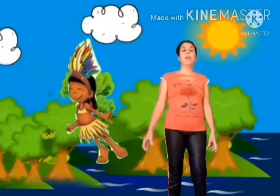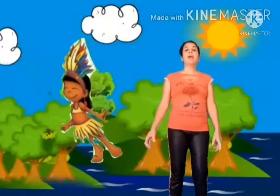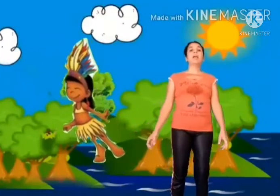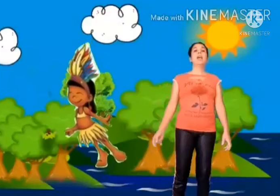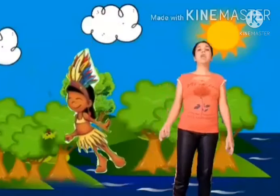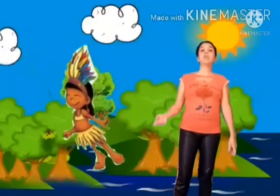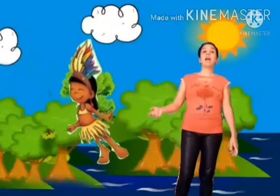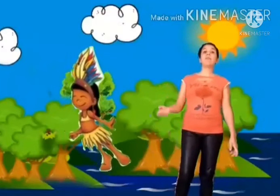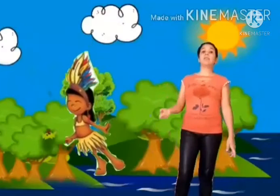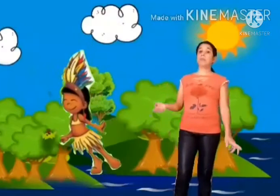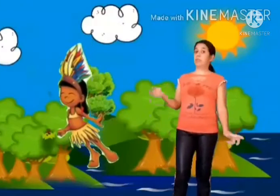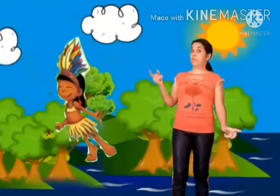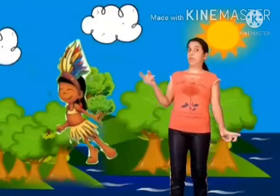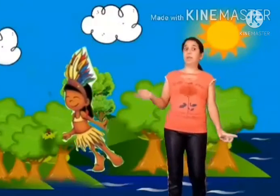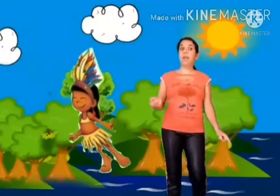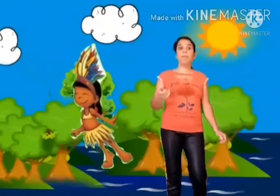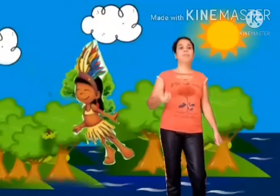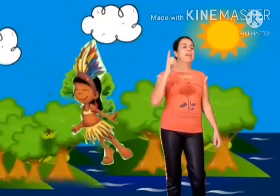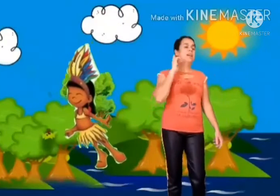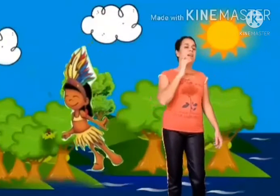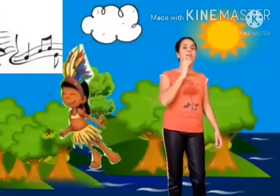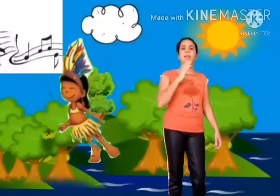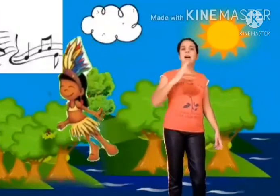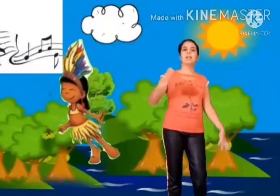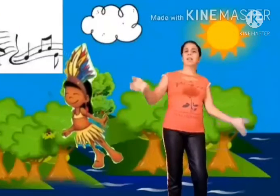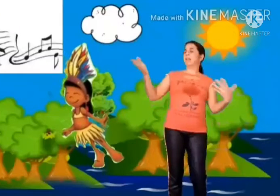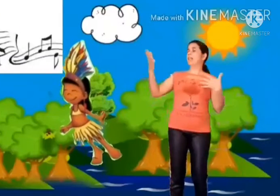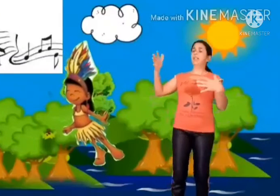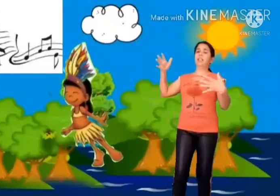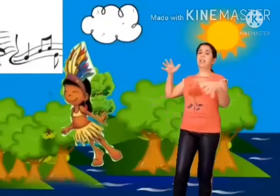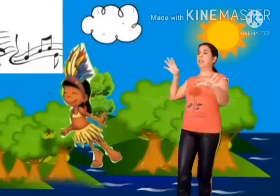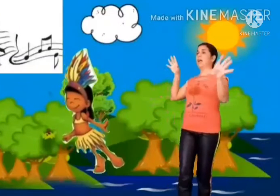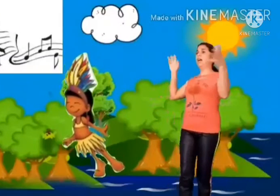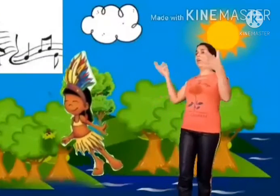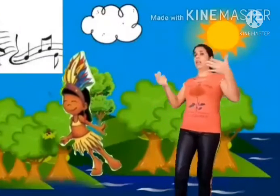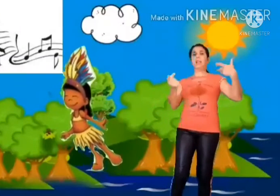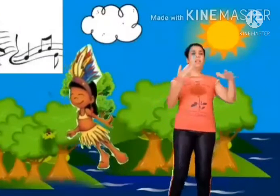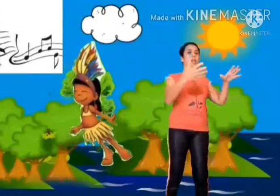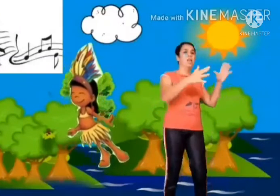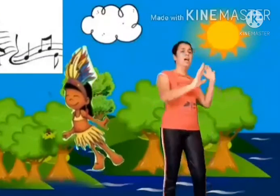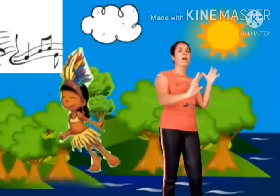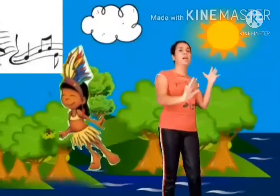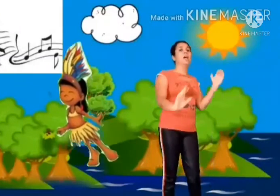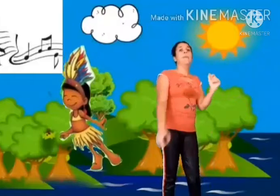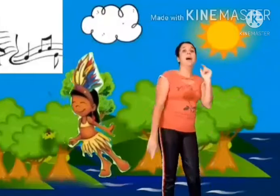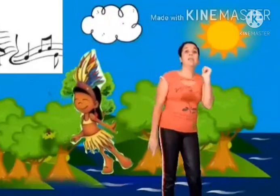E ela gostava, sabe de fazer o quê? Cantar. Lá, lari, lá, lá, lari, lá, lá. Mas